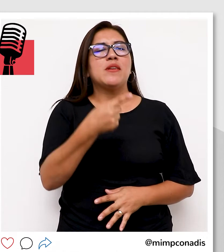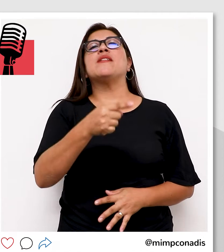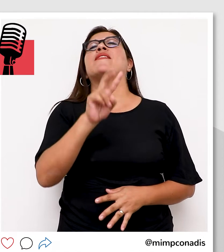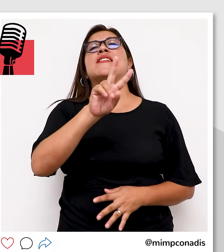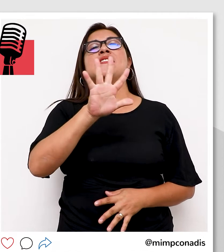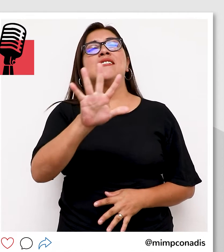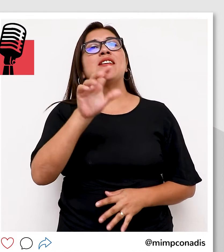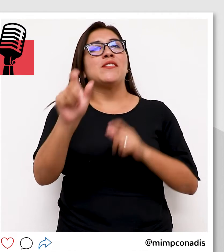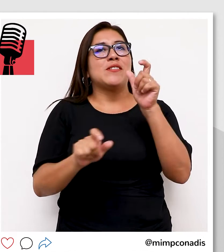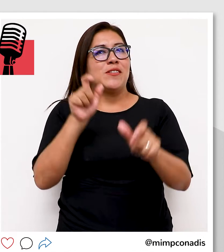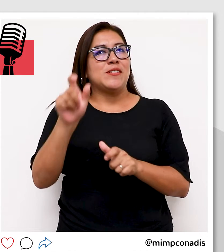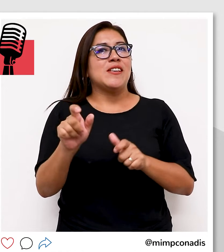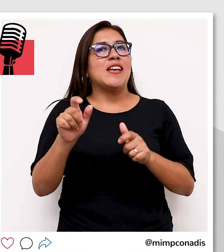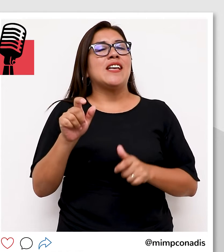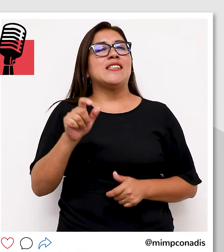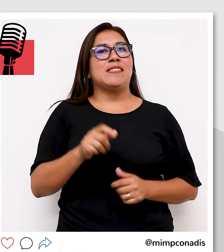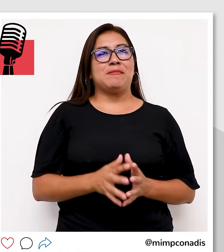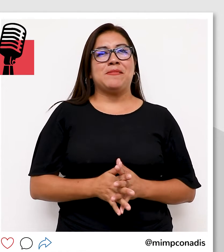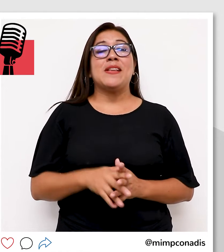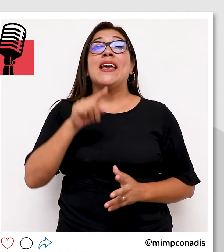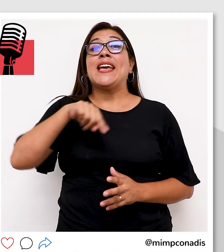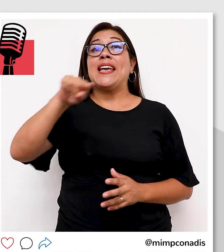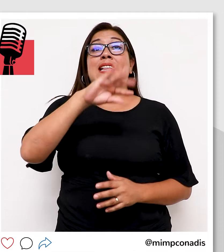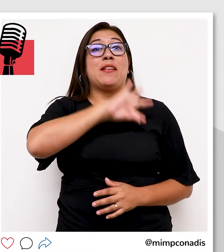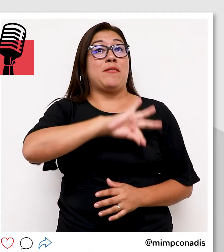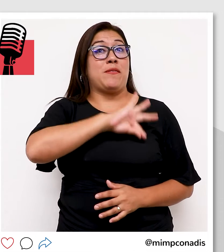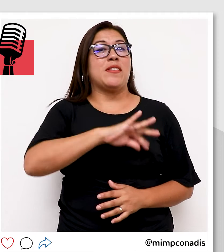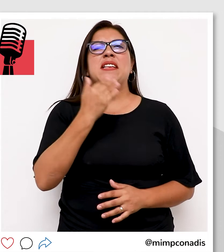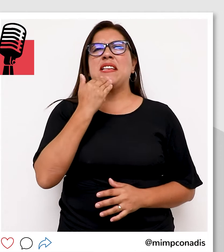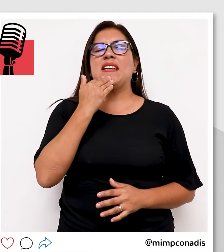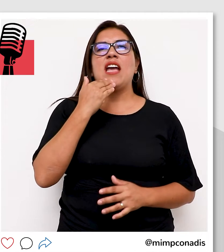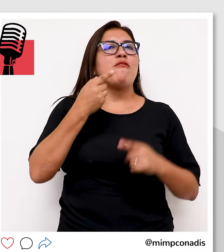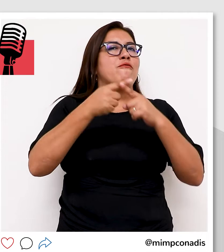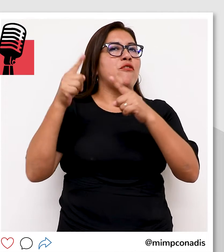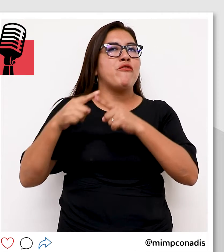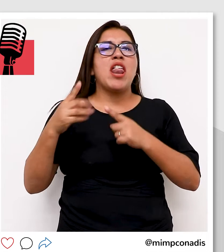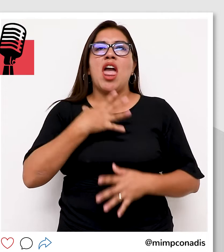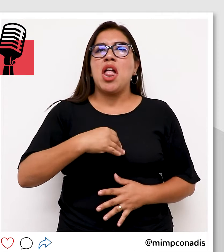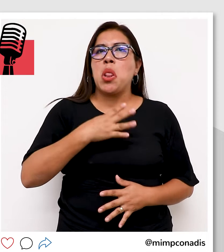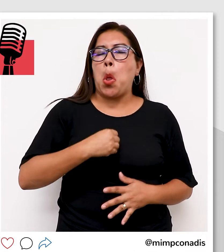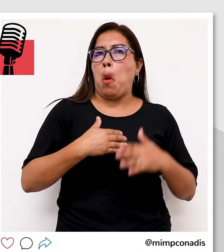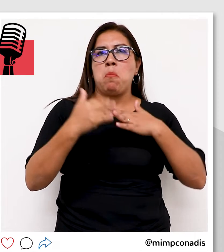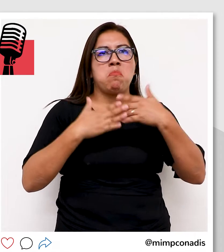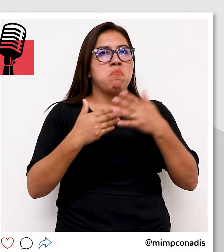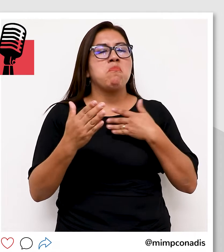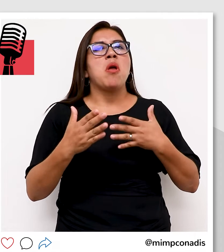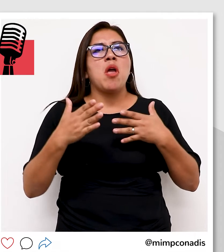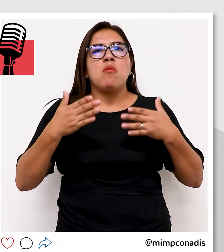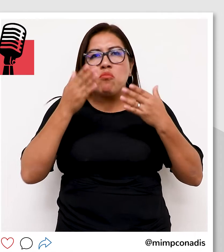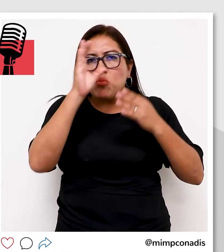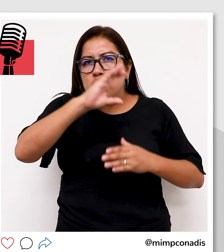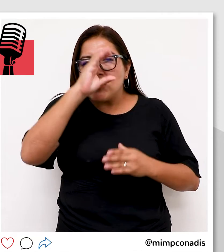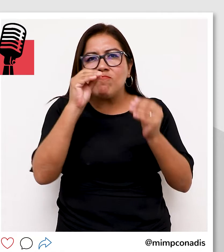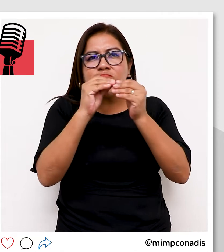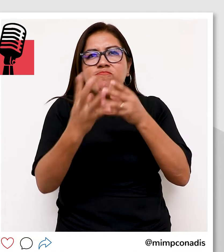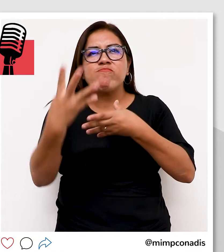ciudadanos y ciudadanas. Los beneficiarios y beneficiarias son de todas las edades, pues se busca incrementar la participación de